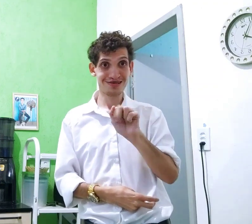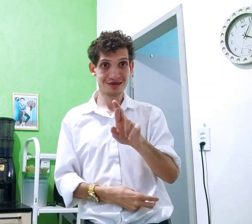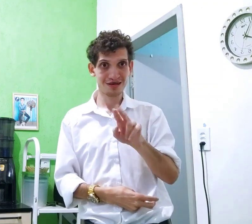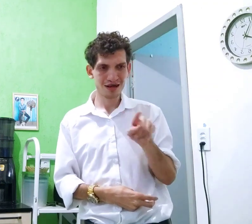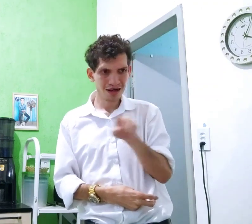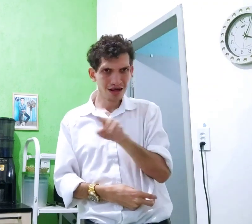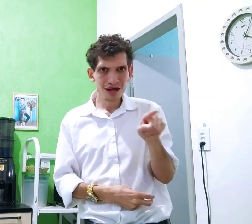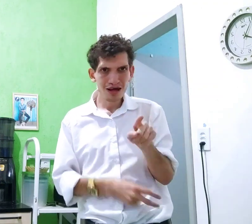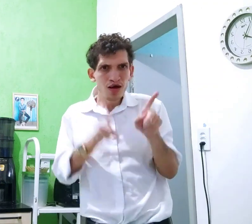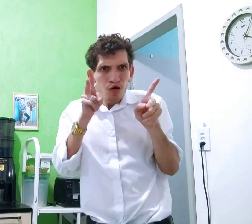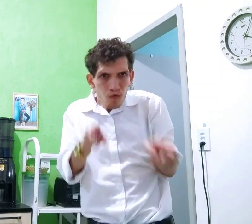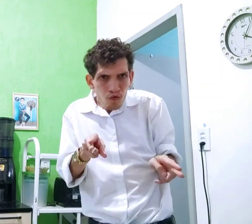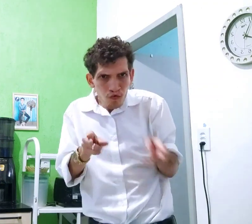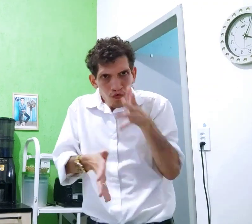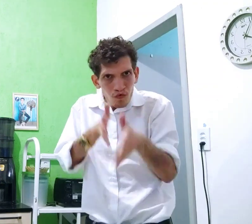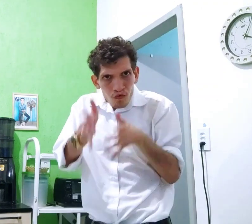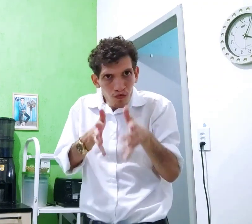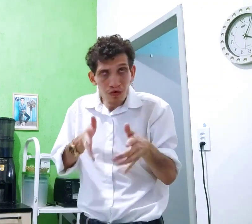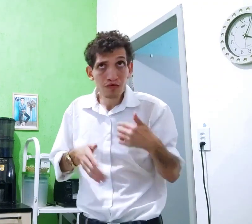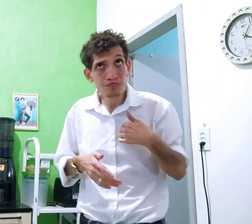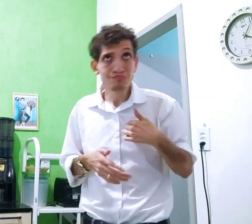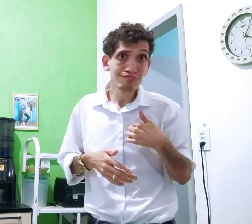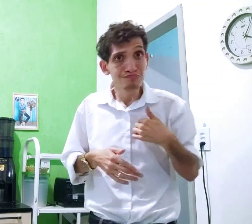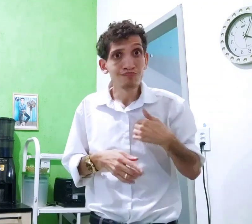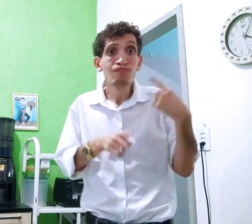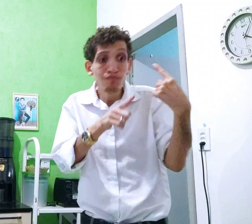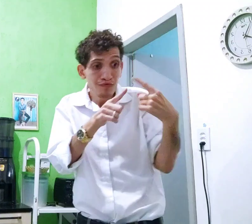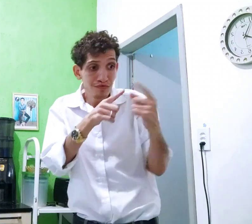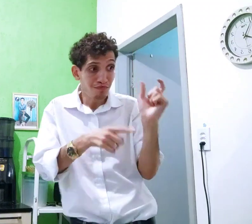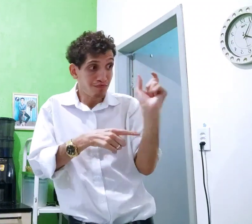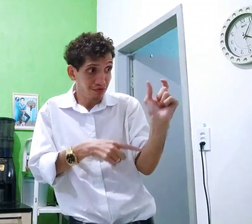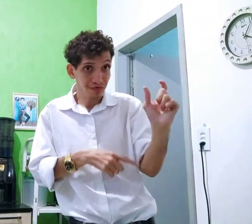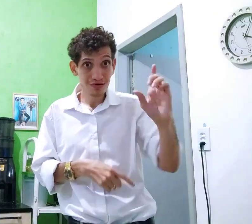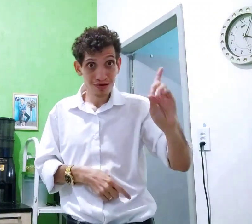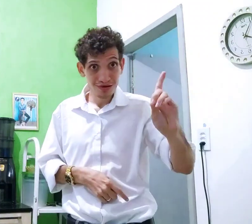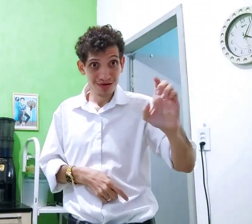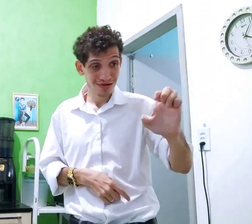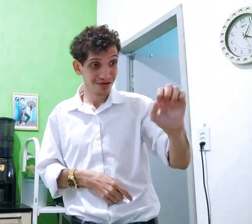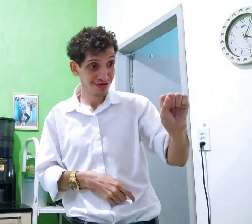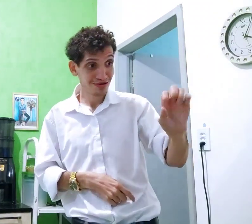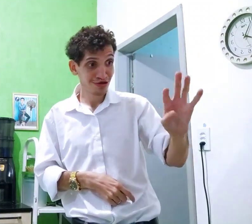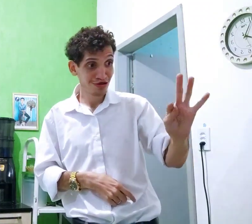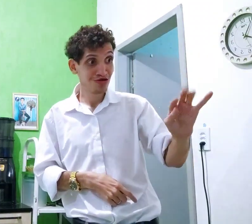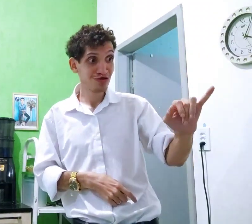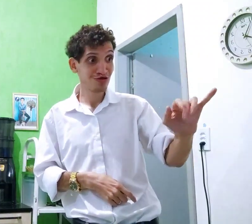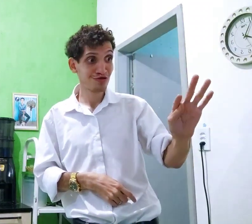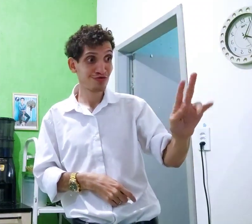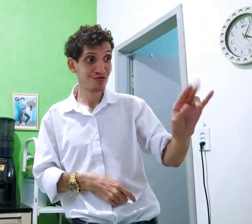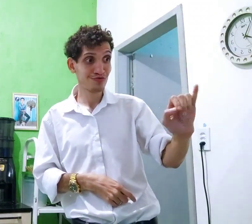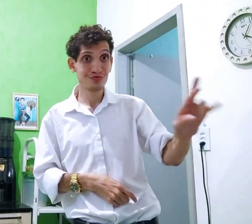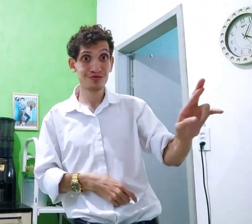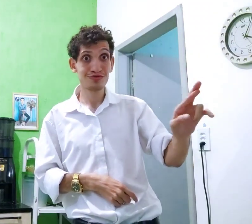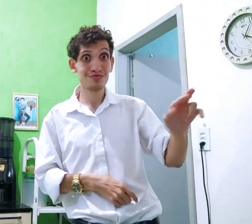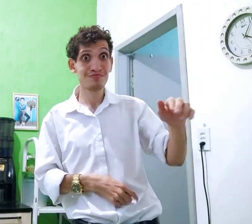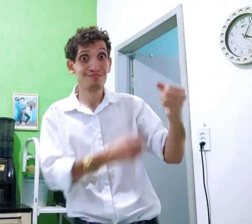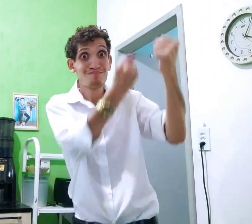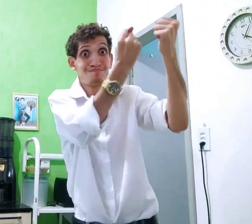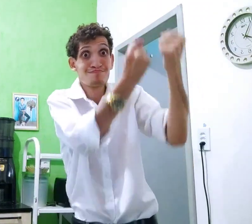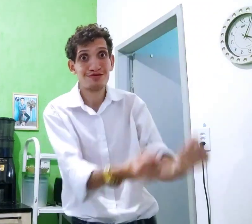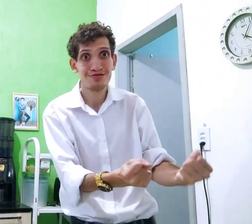desonerar. Essas duas é igual? Sinaliza? Aí eu não, porque a palavra des-I-TU-I é